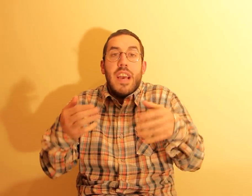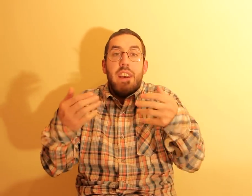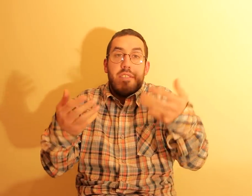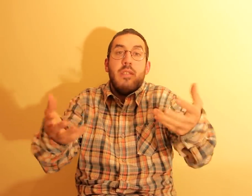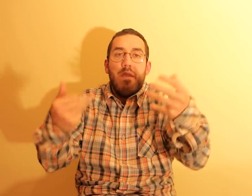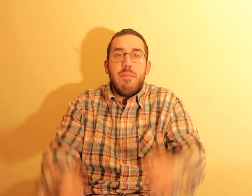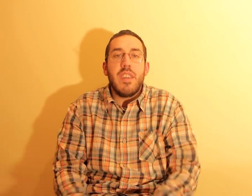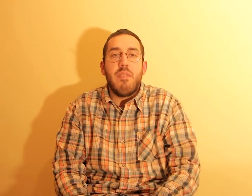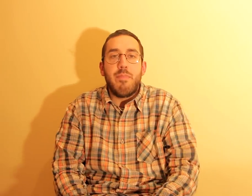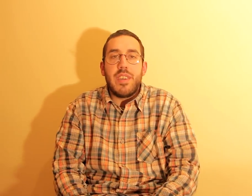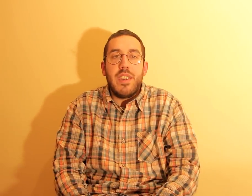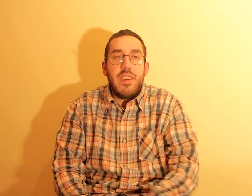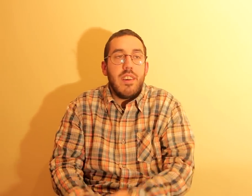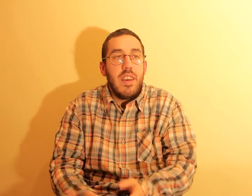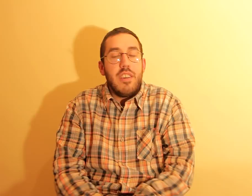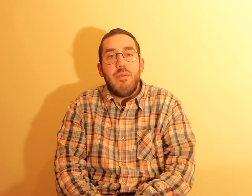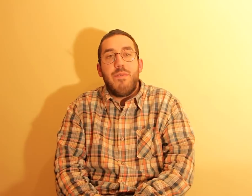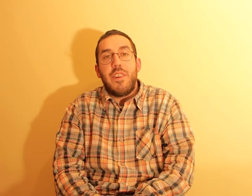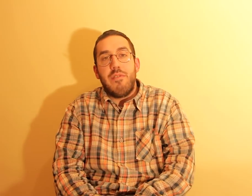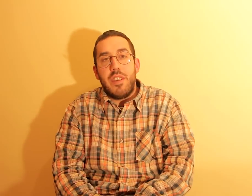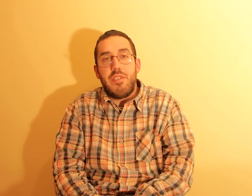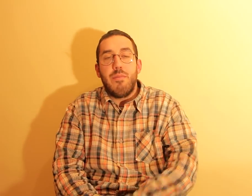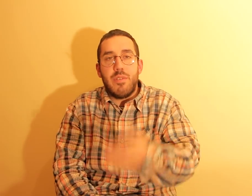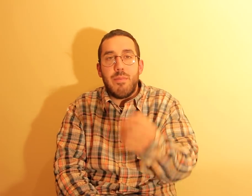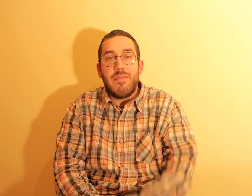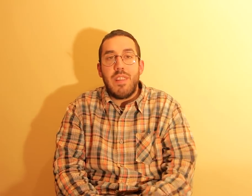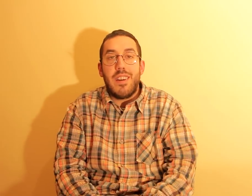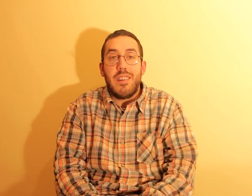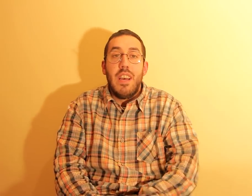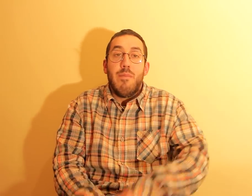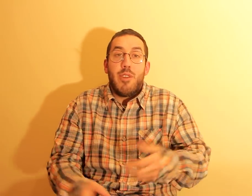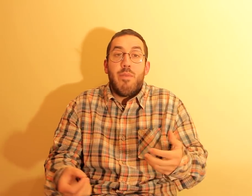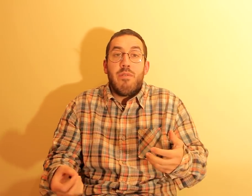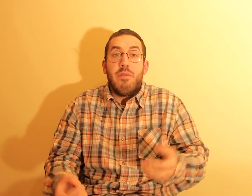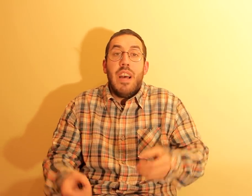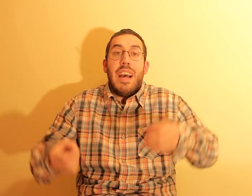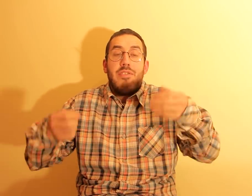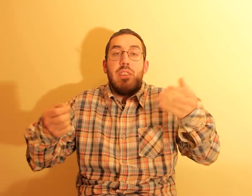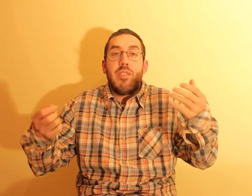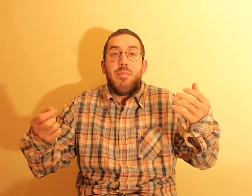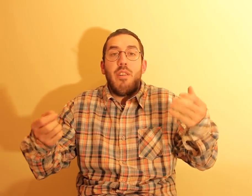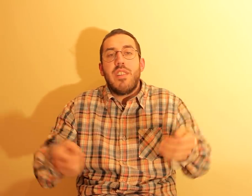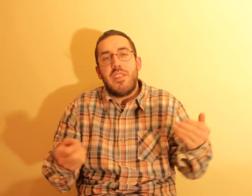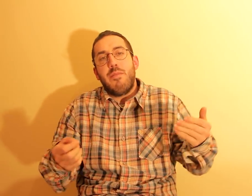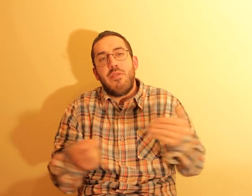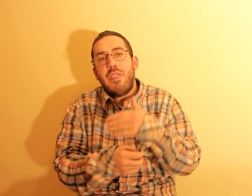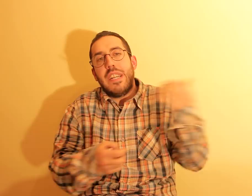são a minha companhia, e eu fico triste, de vos abandonar, mas pronto, antes de irmos embora, desta vez, não quero